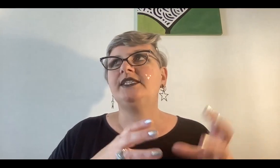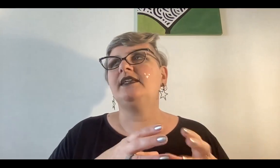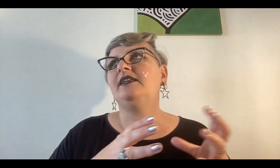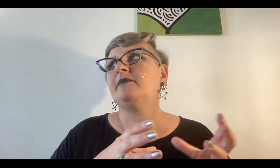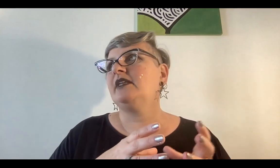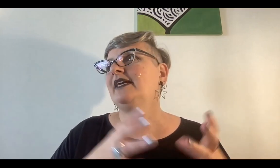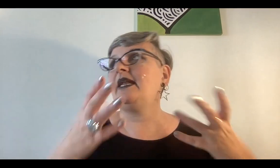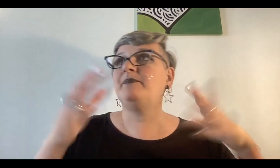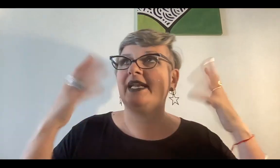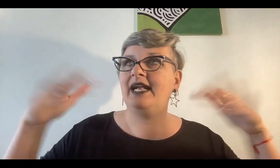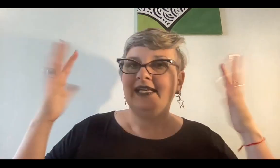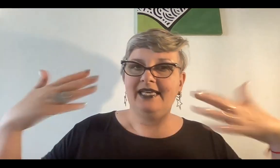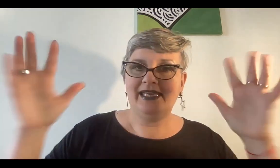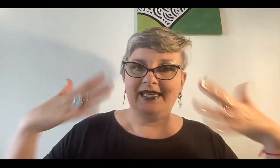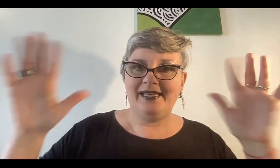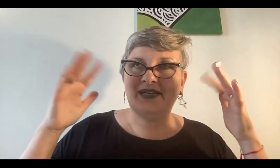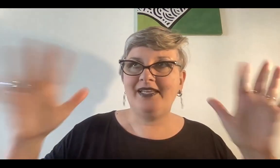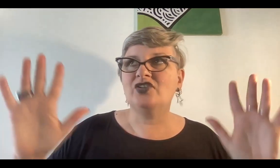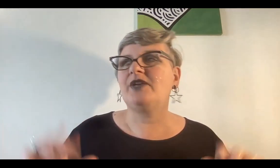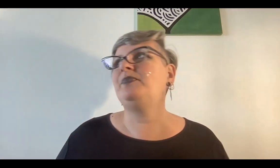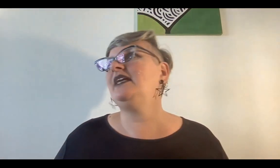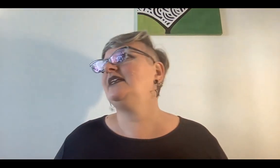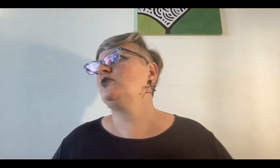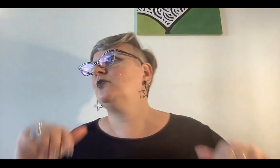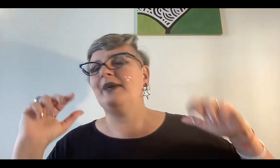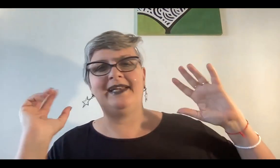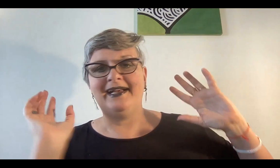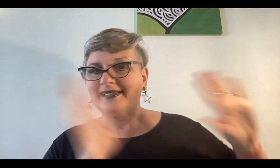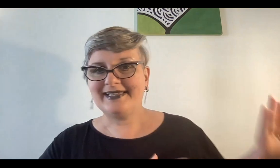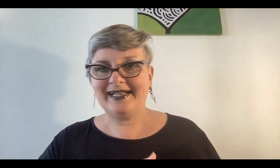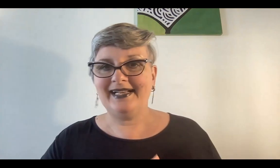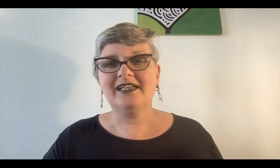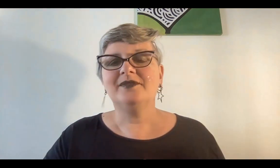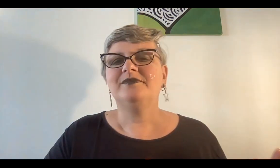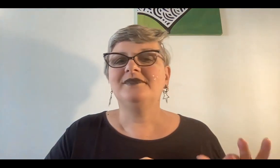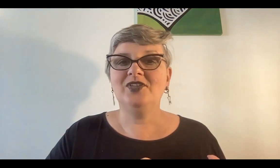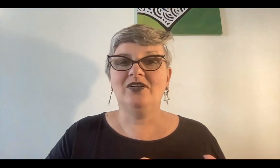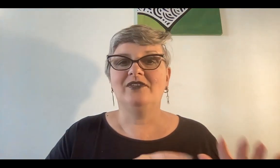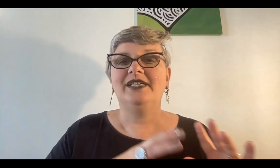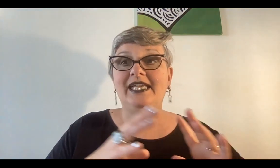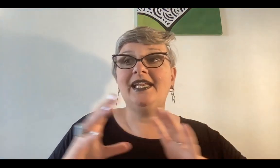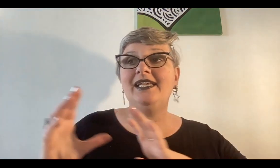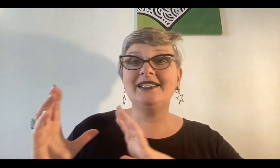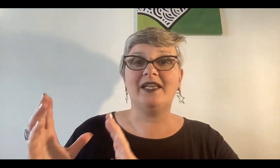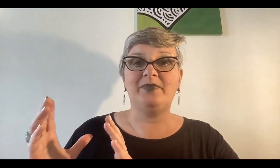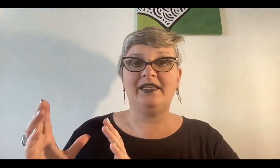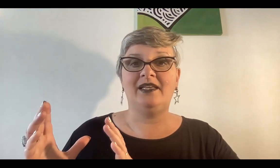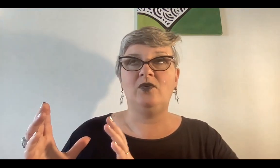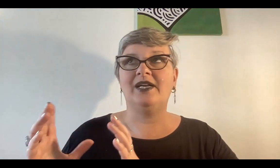dicen interpretaban que era para evadir los espíritus para sacar no era esa espada de Luke